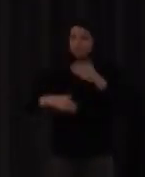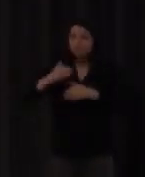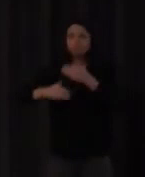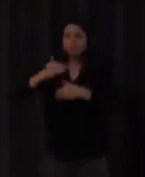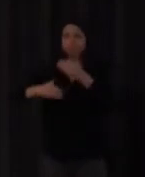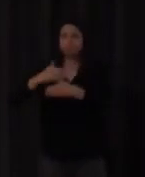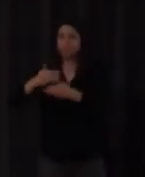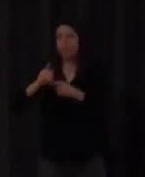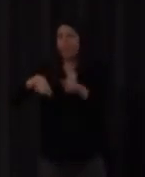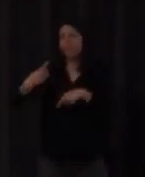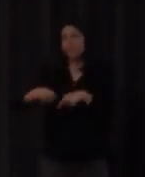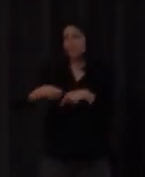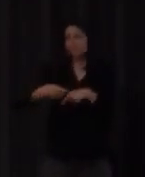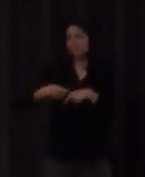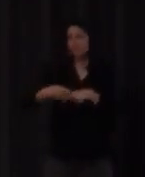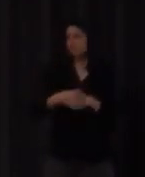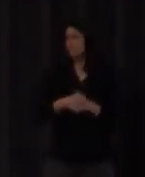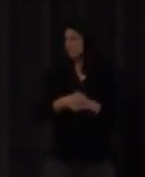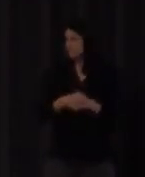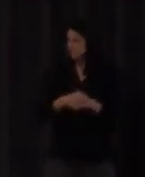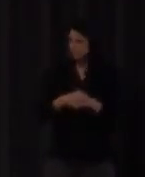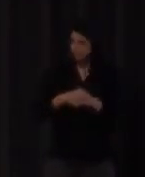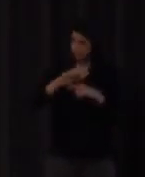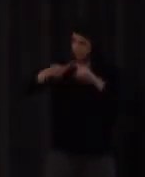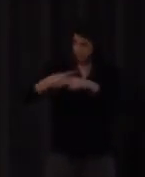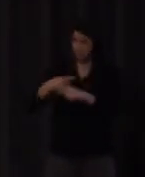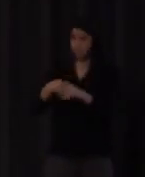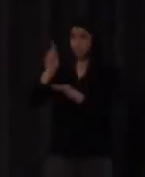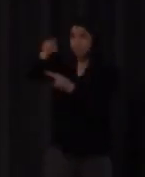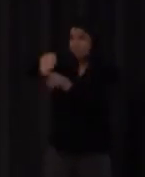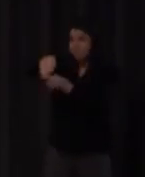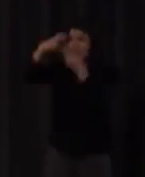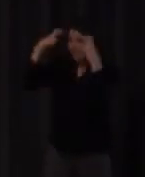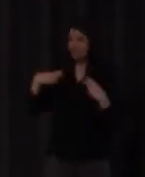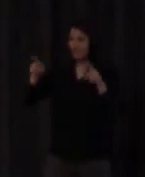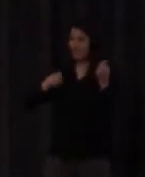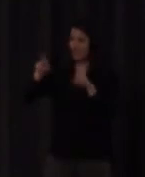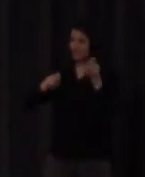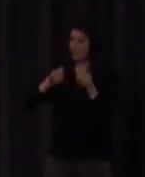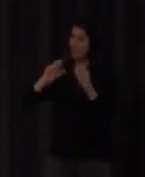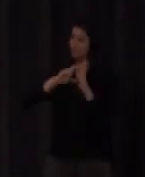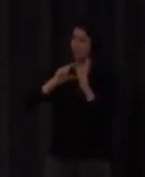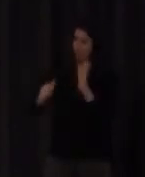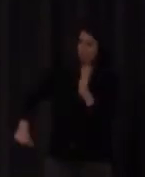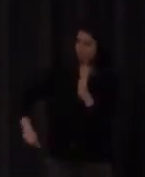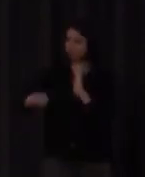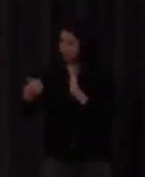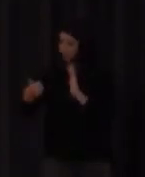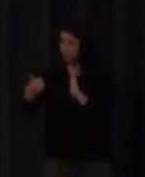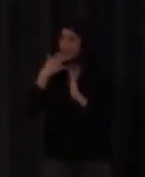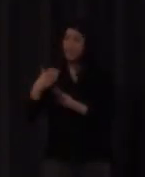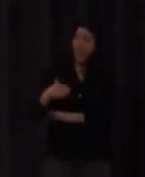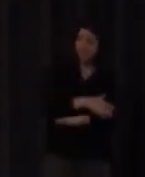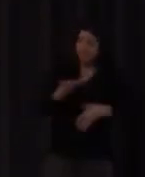esta especie de reválida que es la eva o la selectividad y lo aprueban con nota pues con todo y con